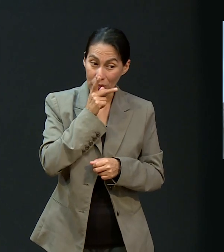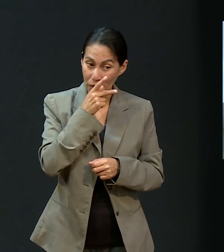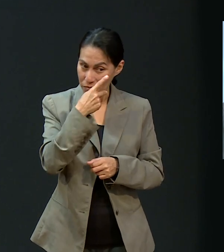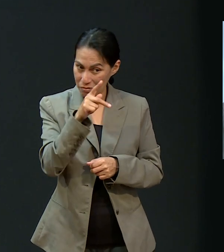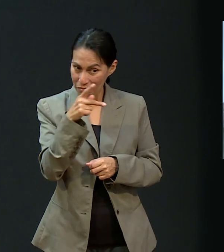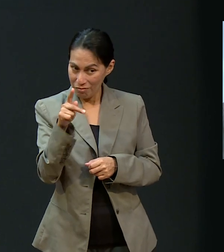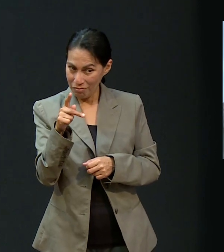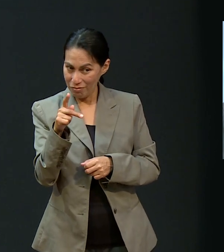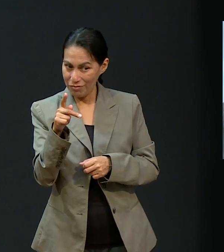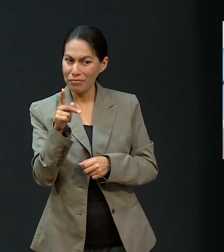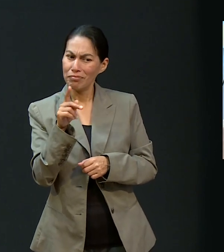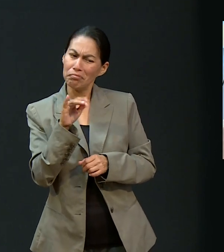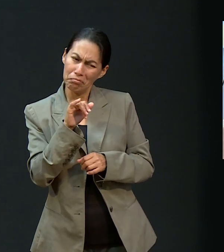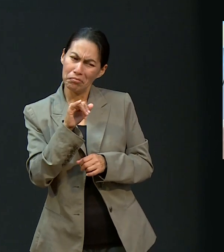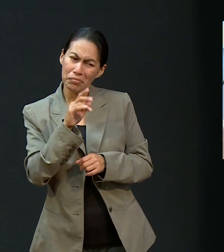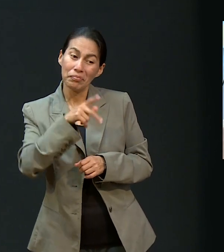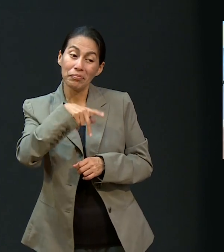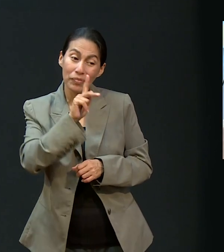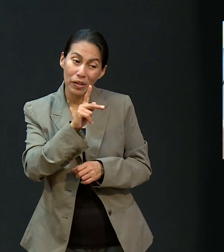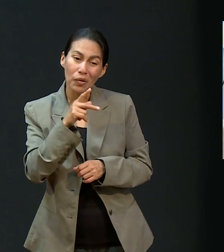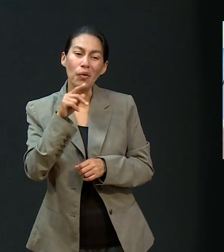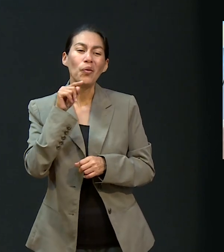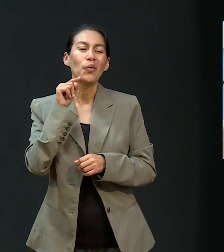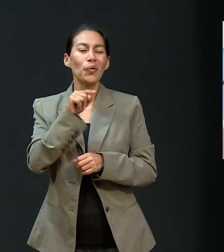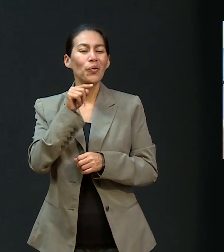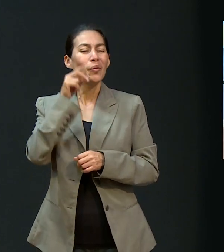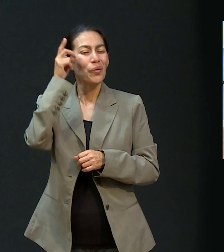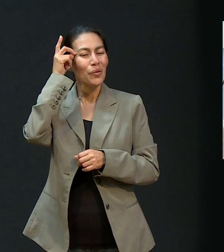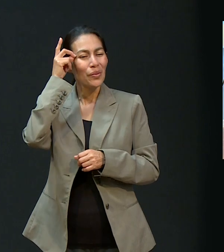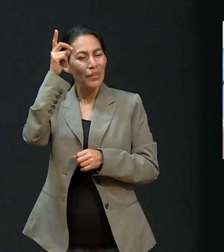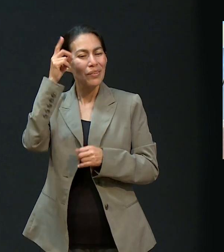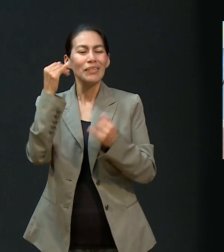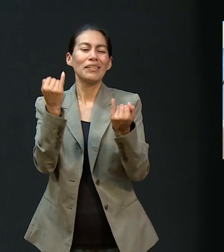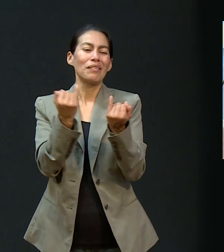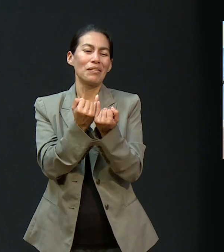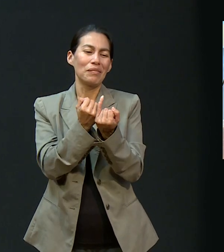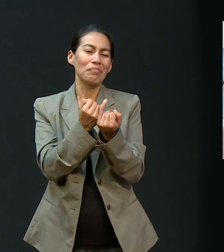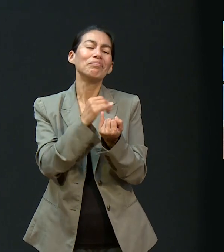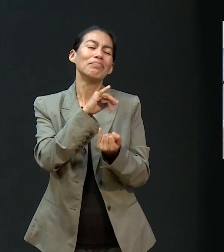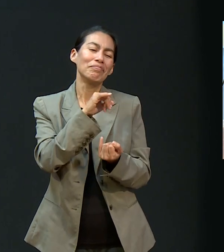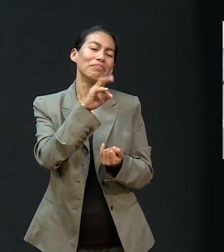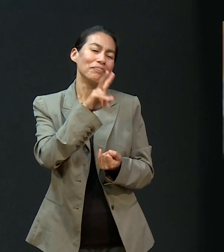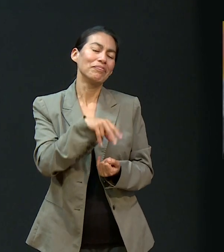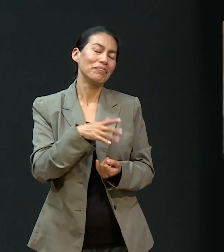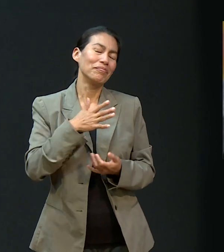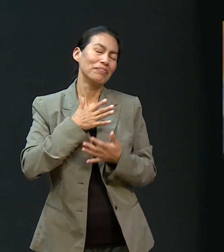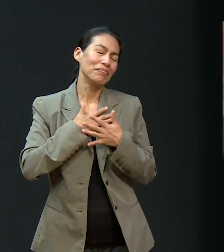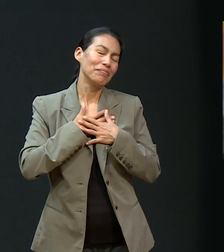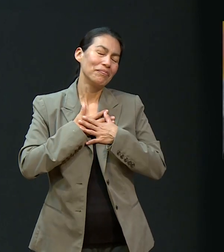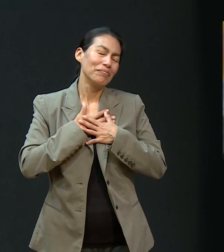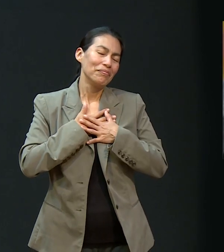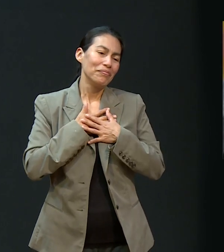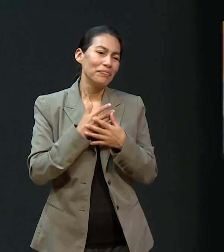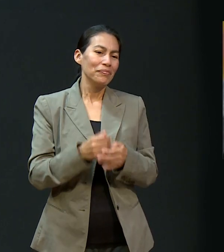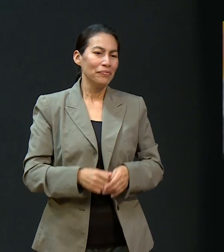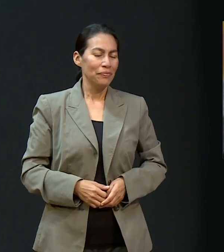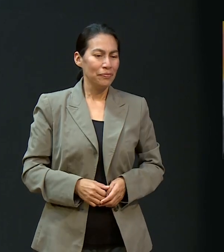el Dios de tu madre ni de tu padre, sino tu Dios. Para que Dios dirija también tu vida. Así es. Qué